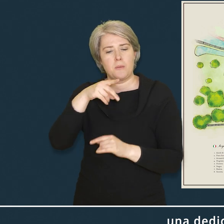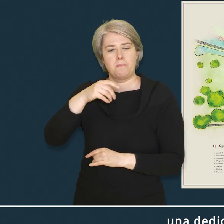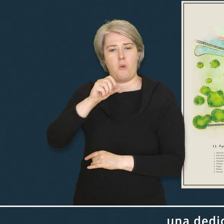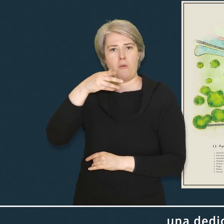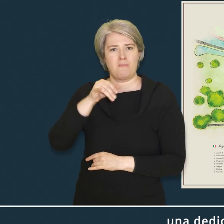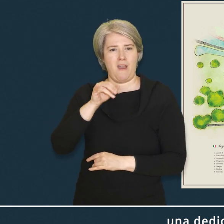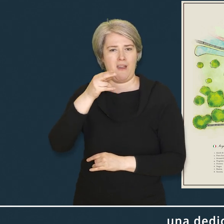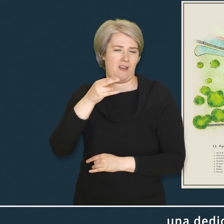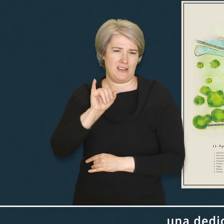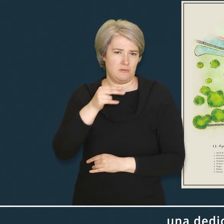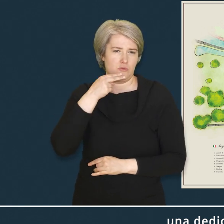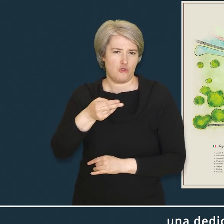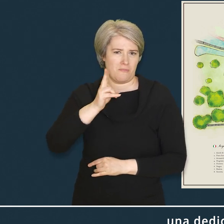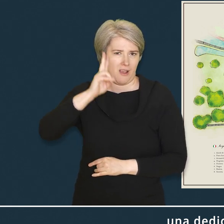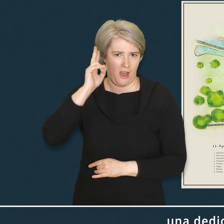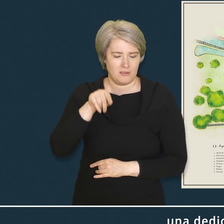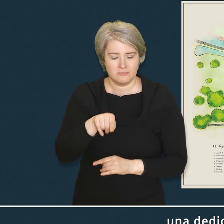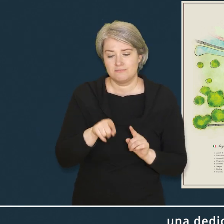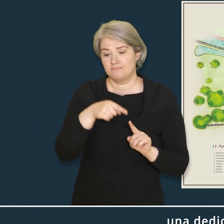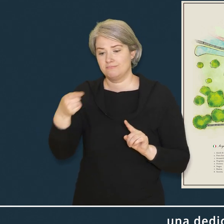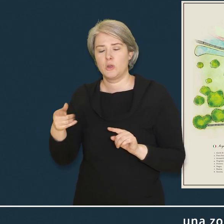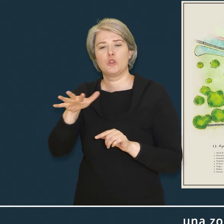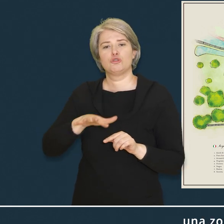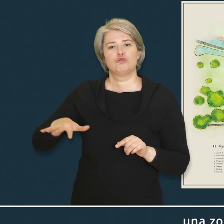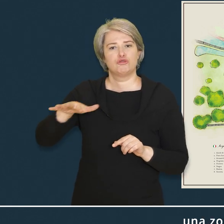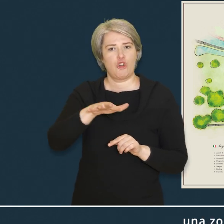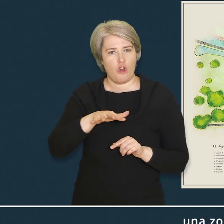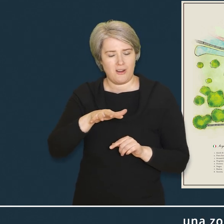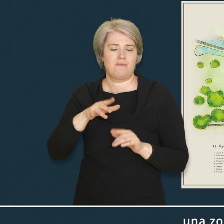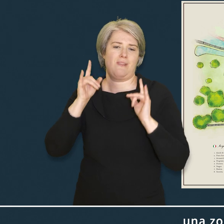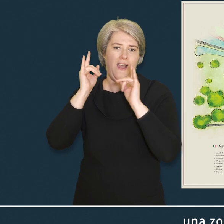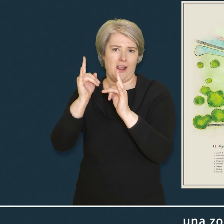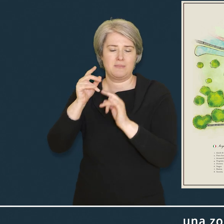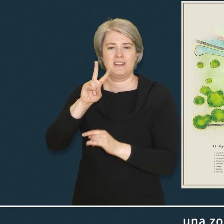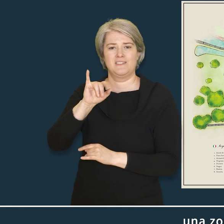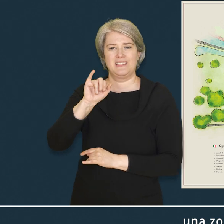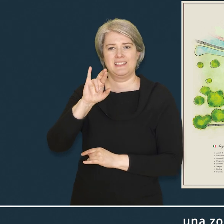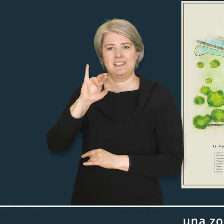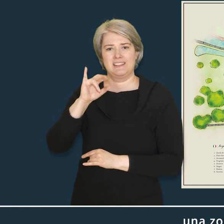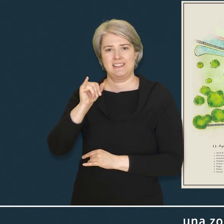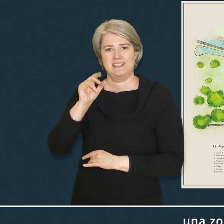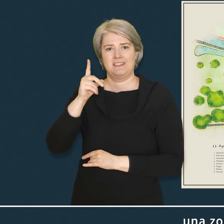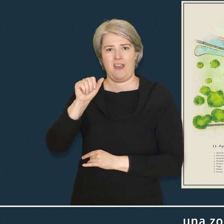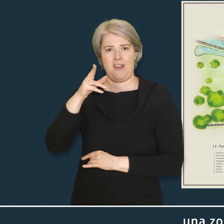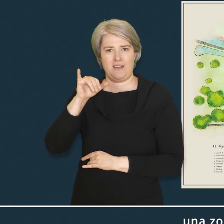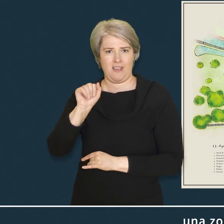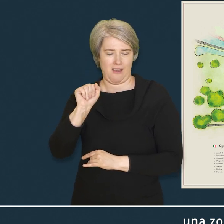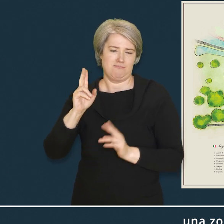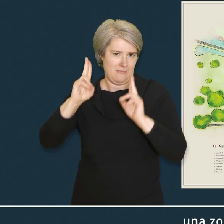frutteti, pomari Una zona alberata, viridaria